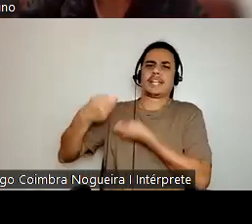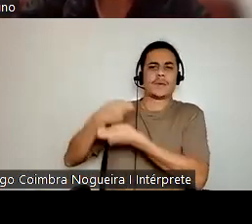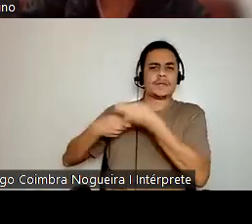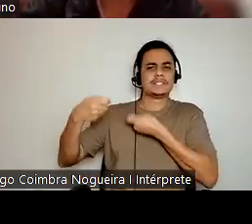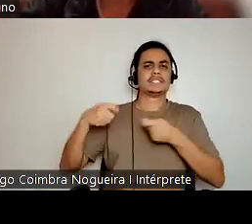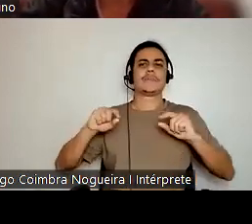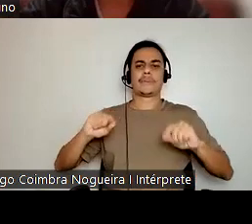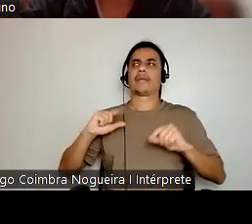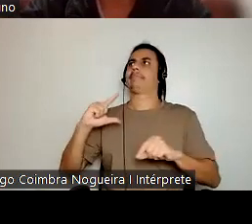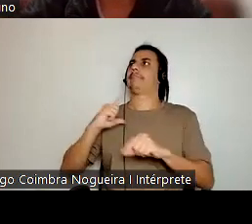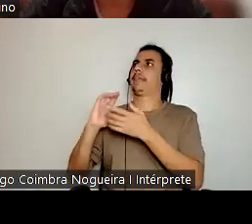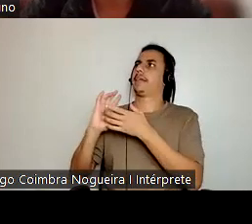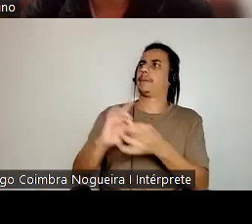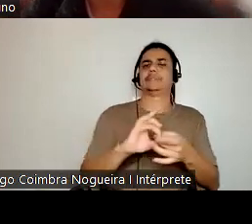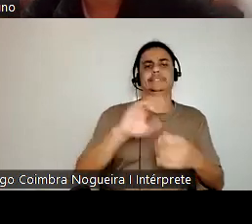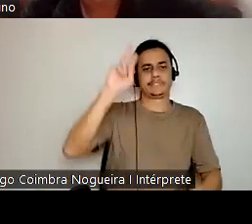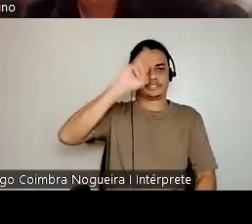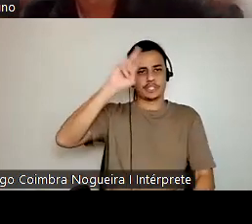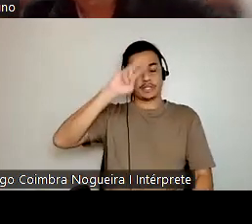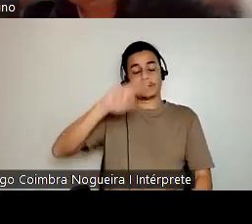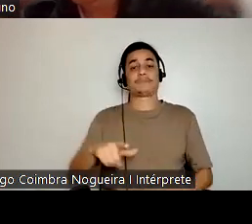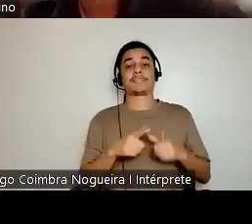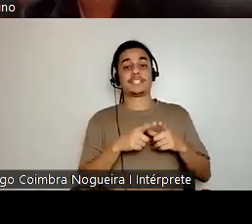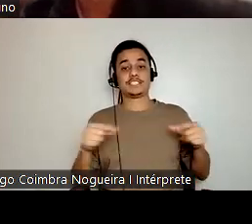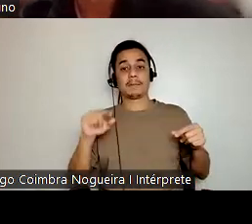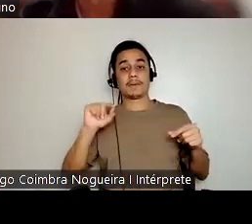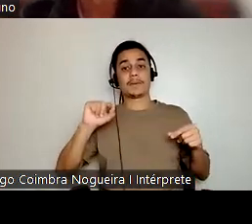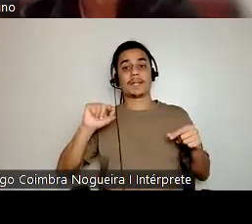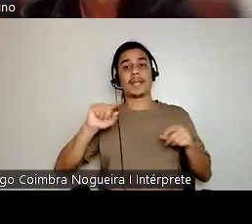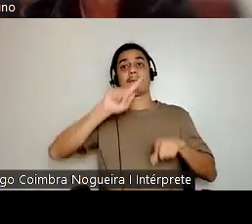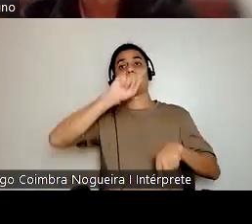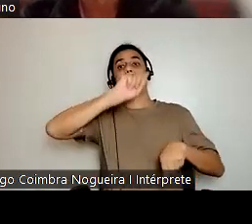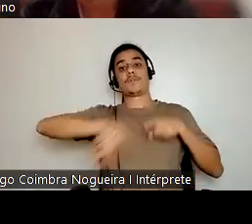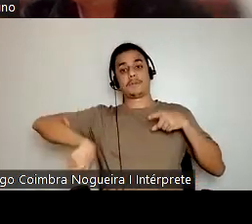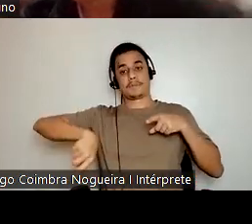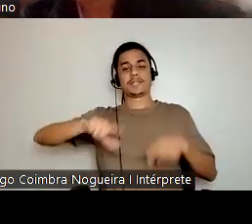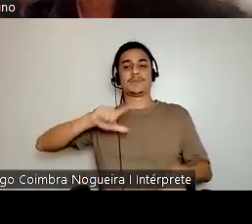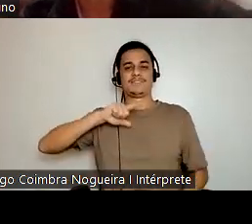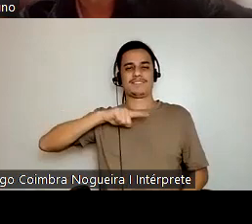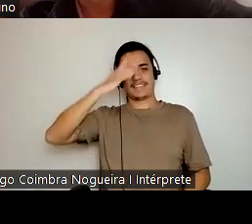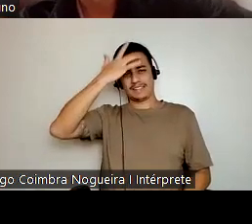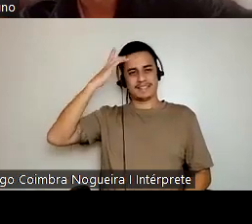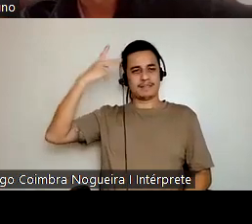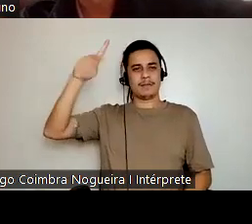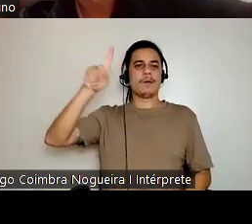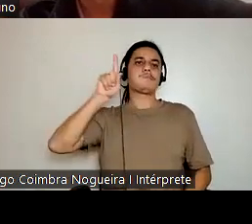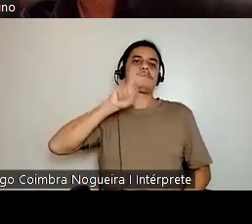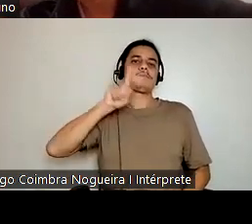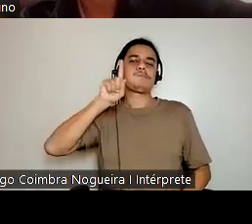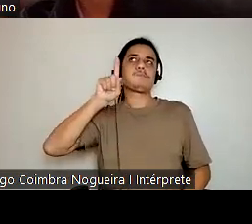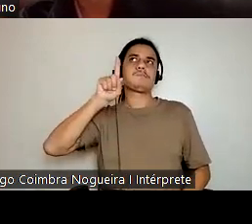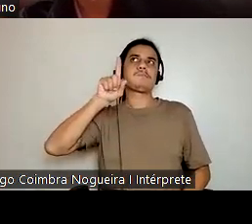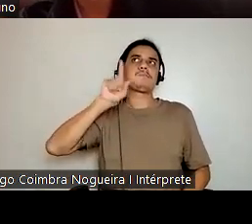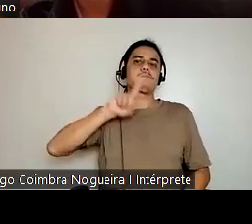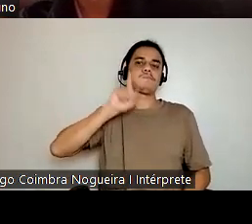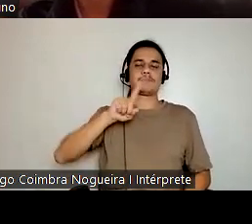também todo um contexto histórico, o Japão é proibido de ter imigrantes nos Estados Unidos em 1907, não é